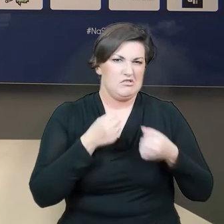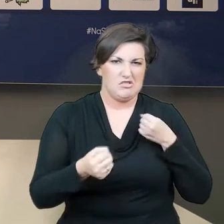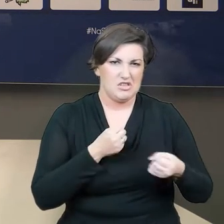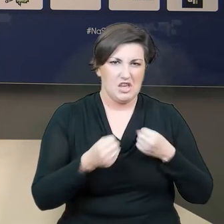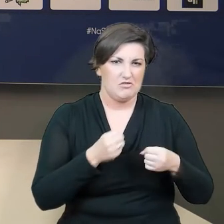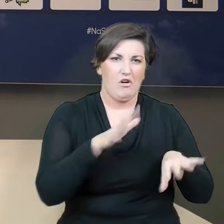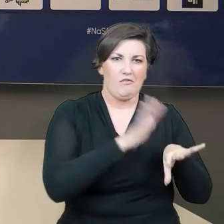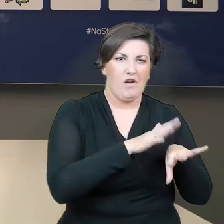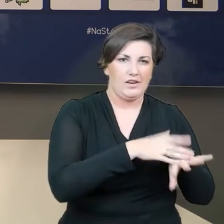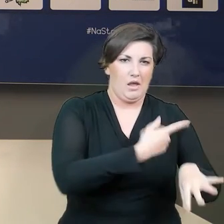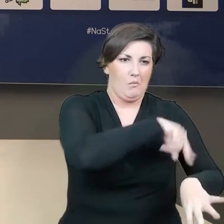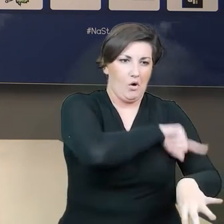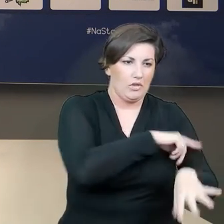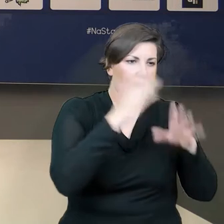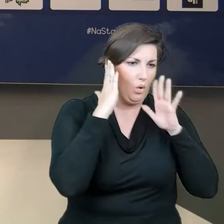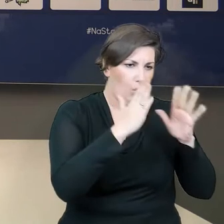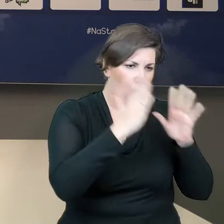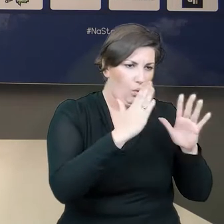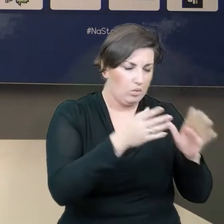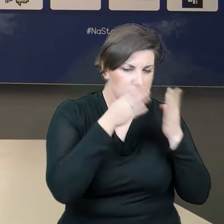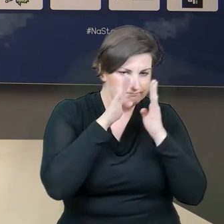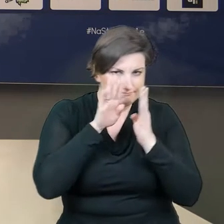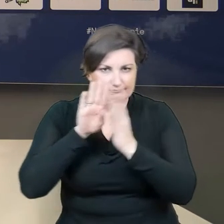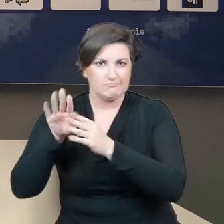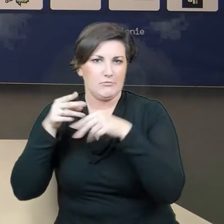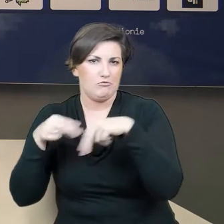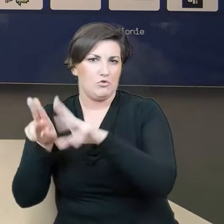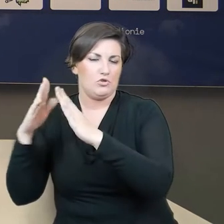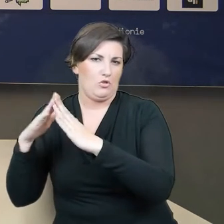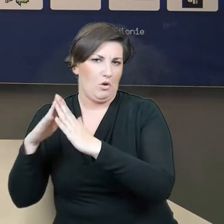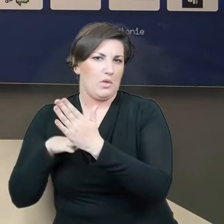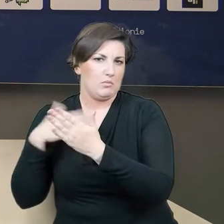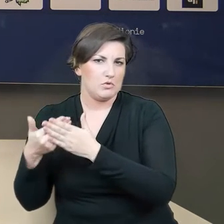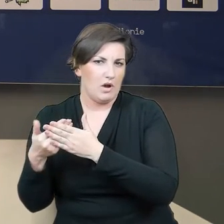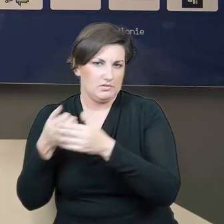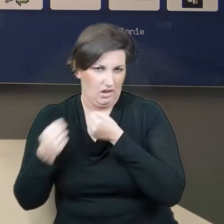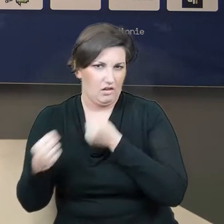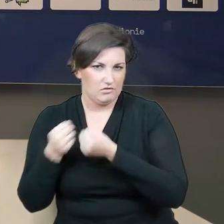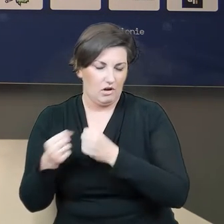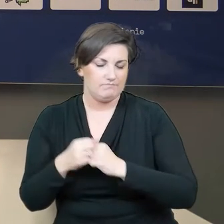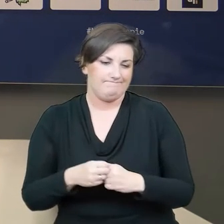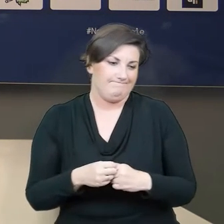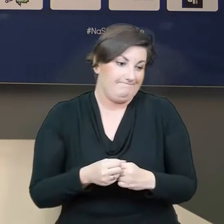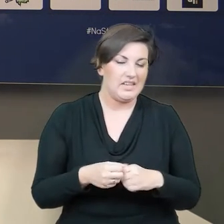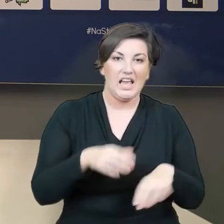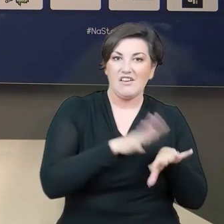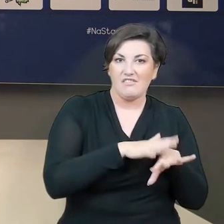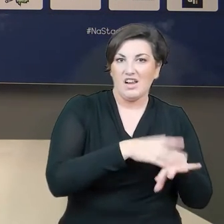Wartą Poznań? Warta Poznań jest dla nas wszystkich, jest w tym momencie największym